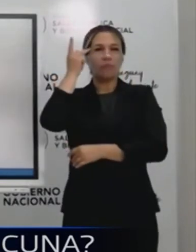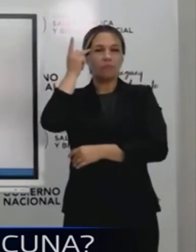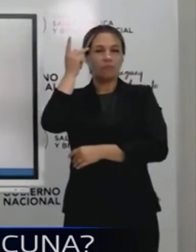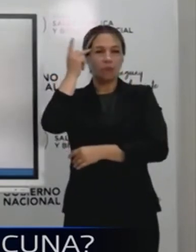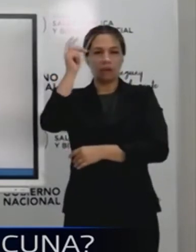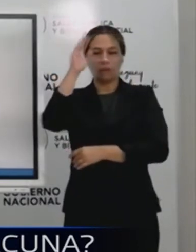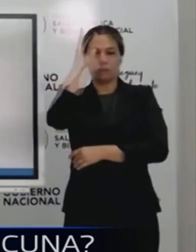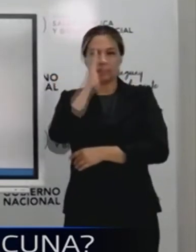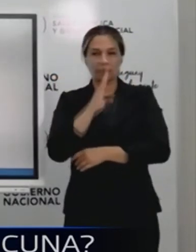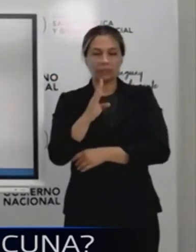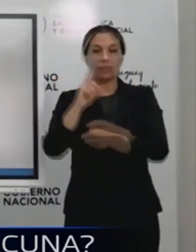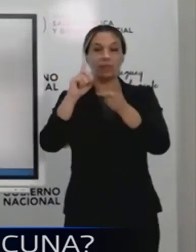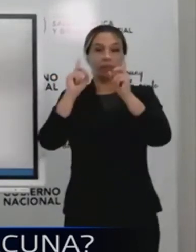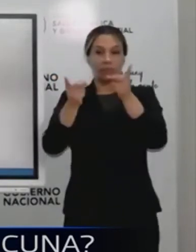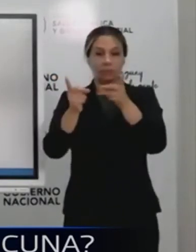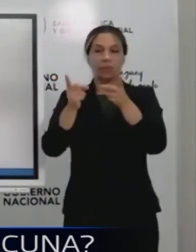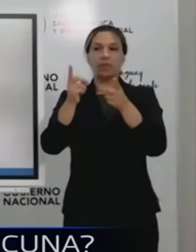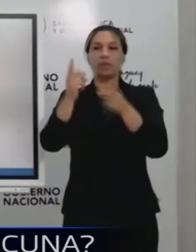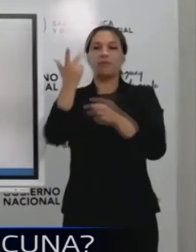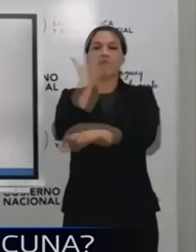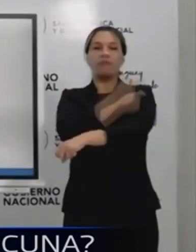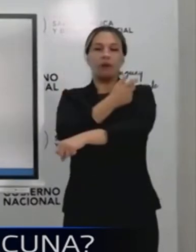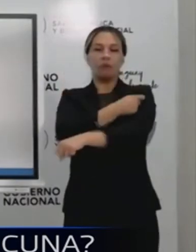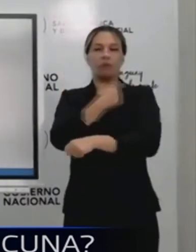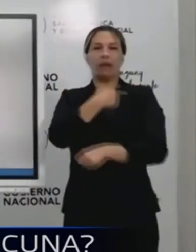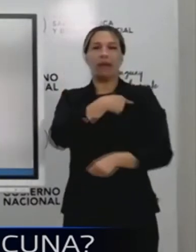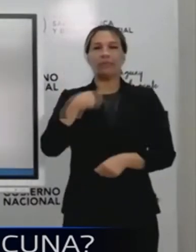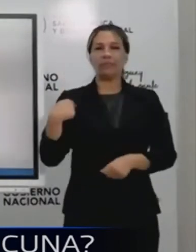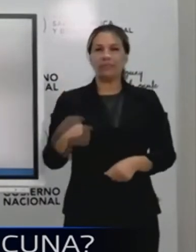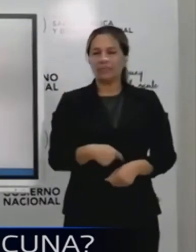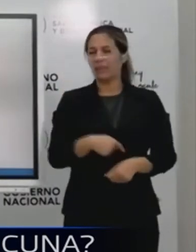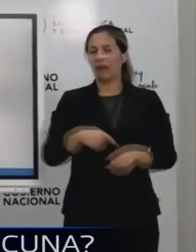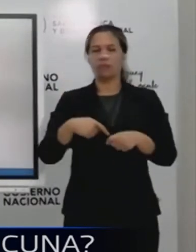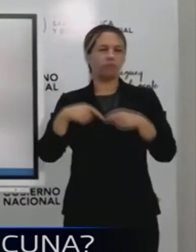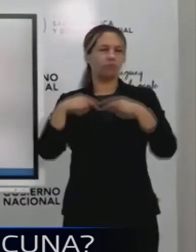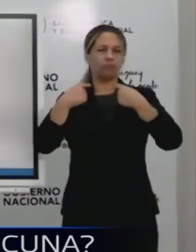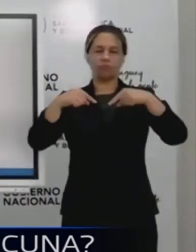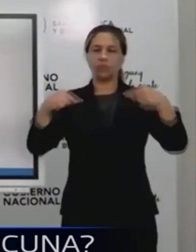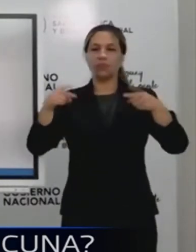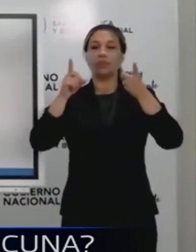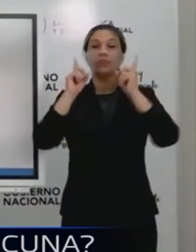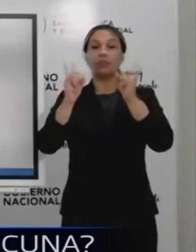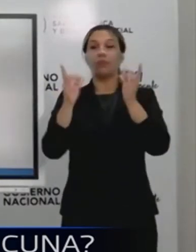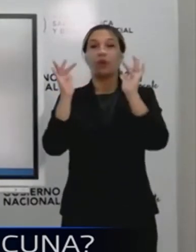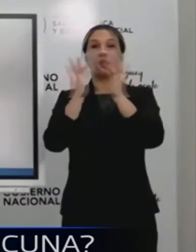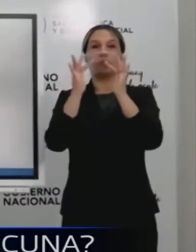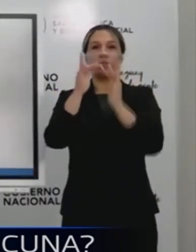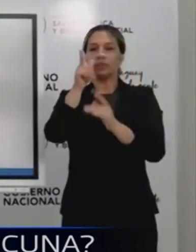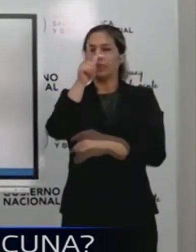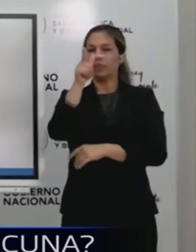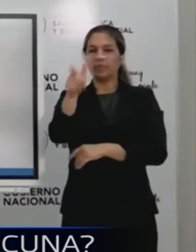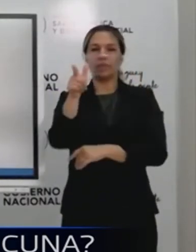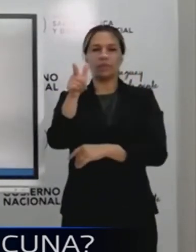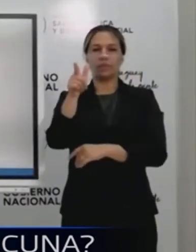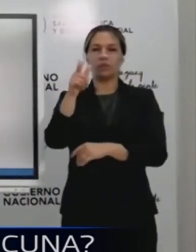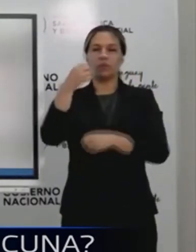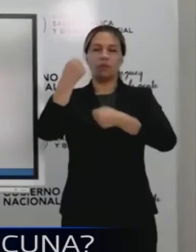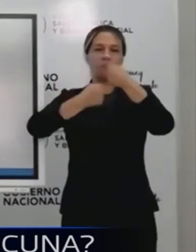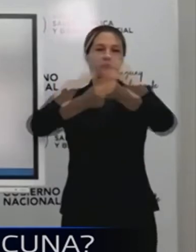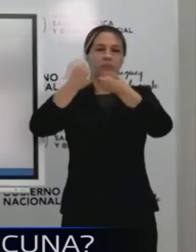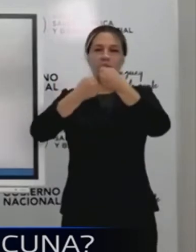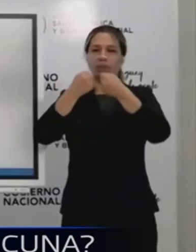creo que es la vacuna de Sinovac, la vacuna de China. También el trato directo con la empresa AstraZeneca.